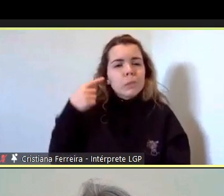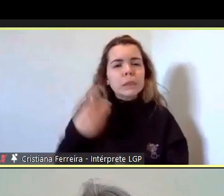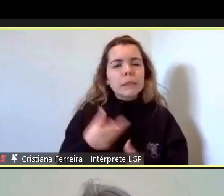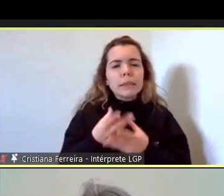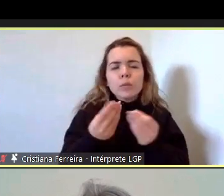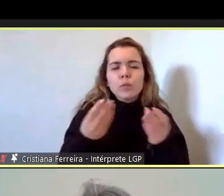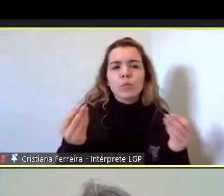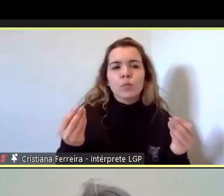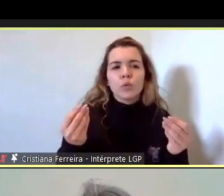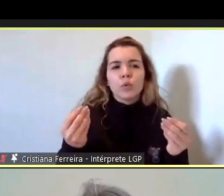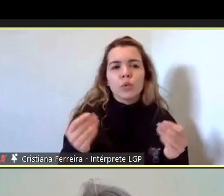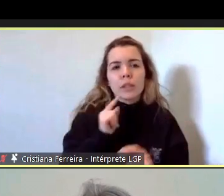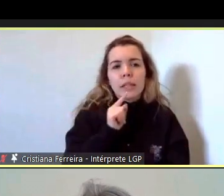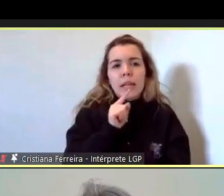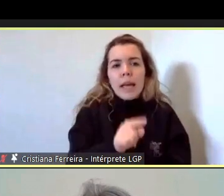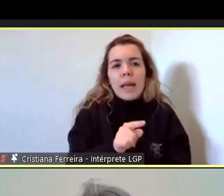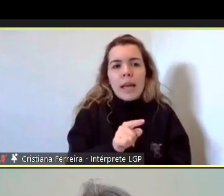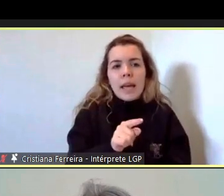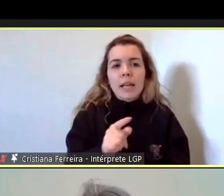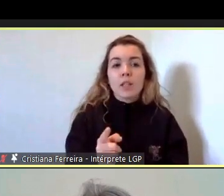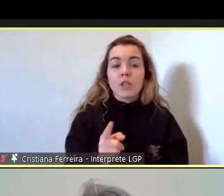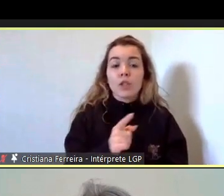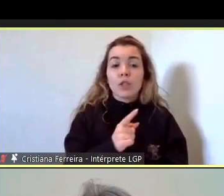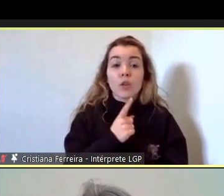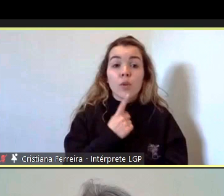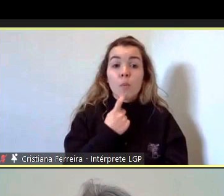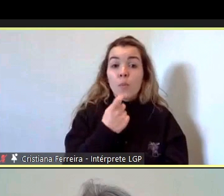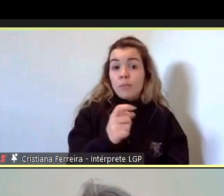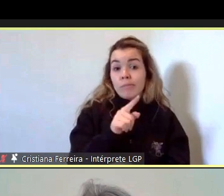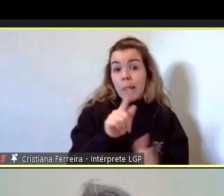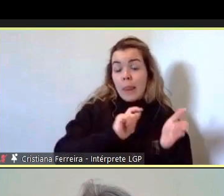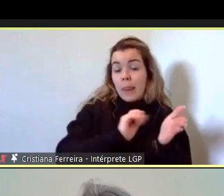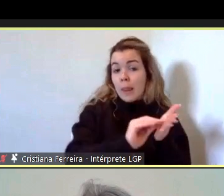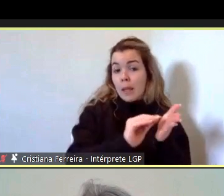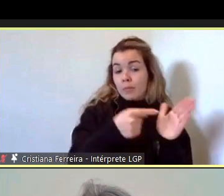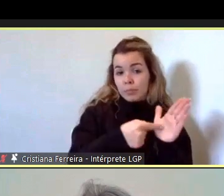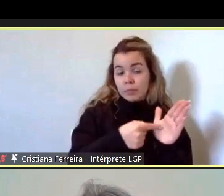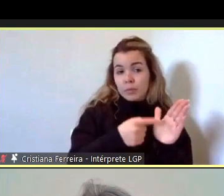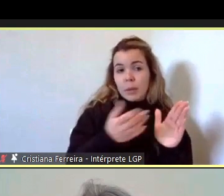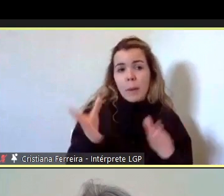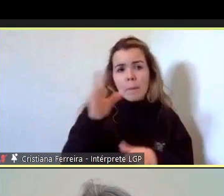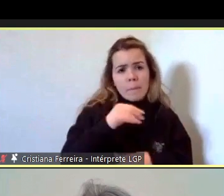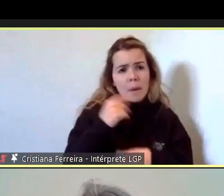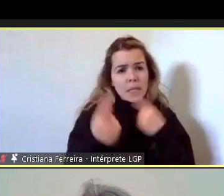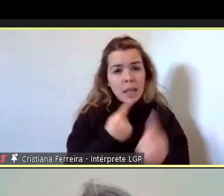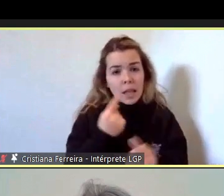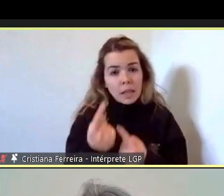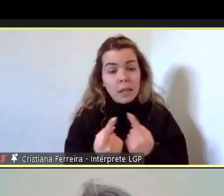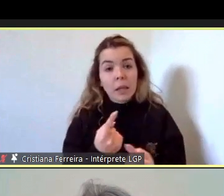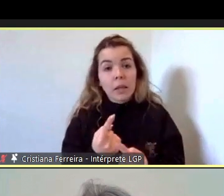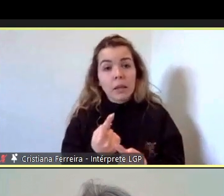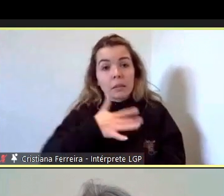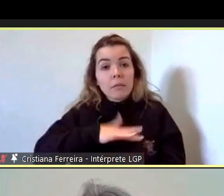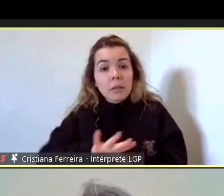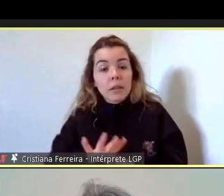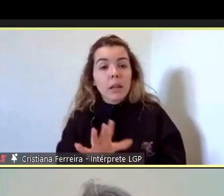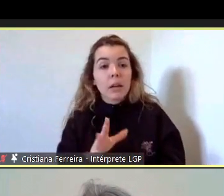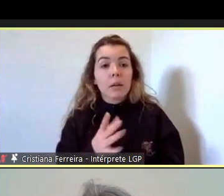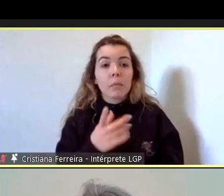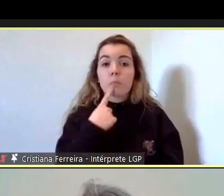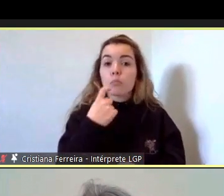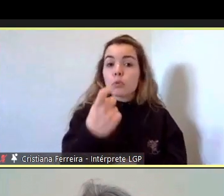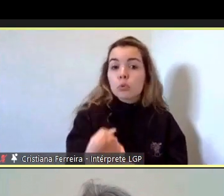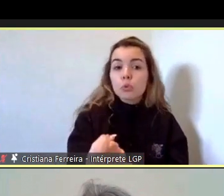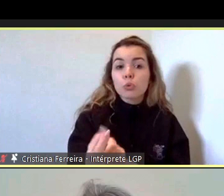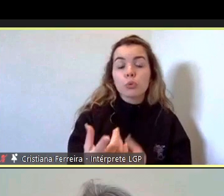comentário perguntava-se mais alguém neste momento teria a intenção de formular uma questão enfim um